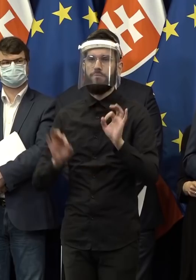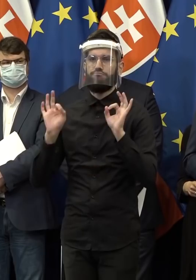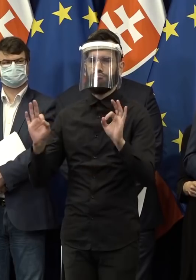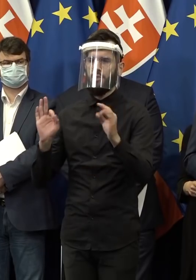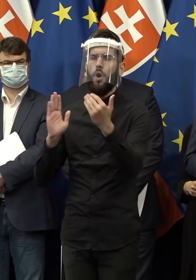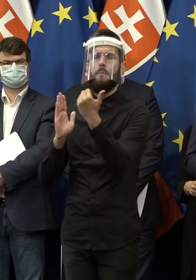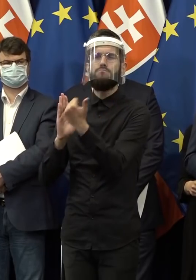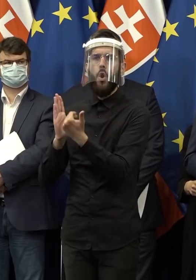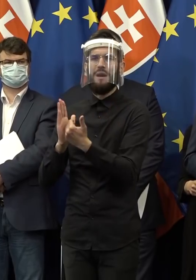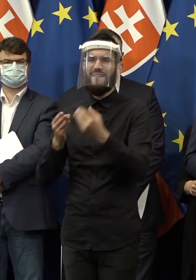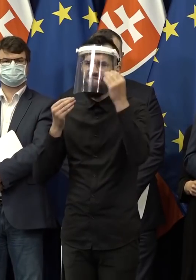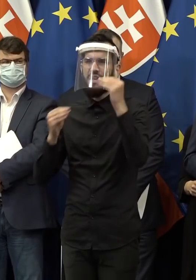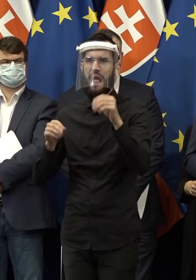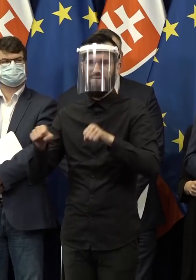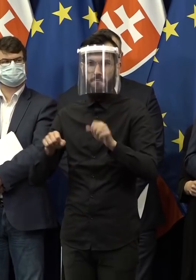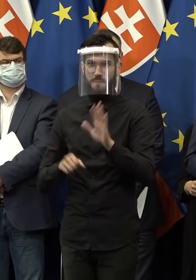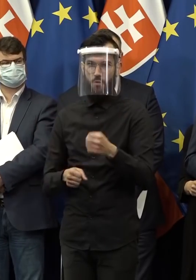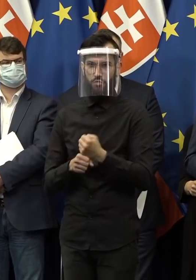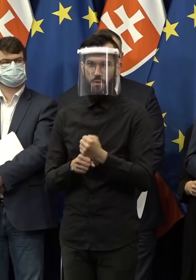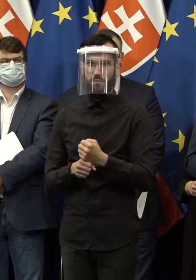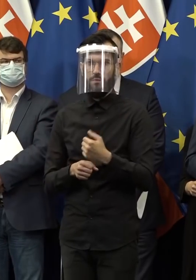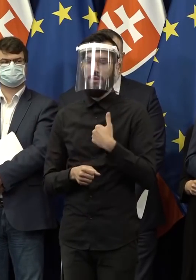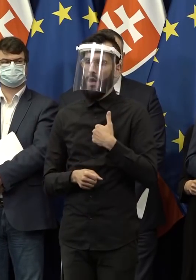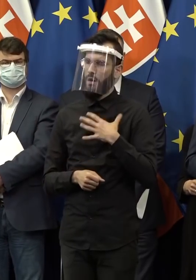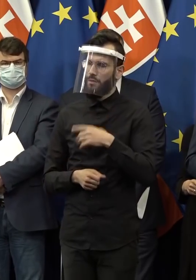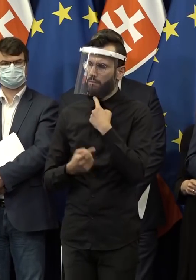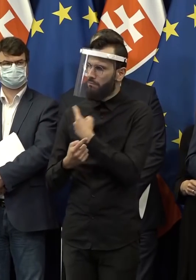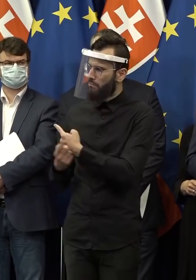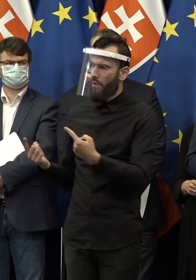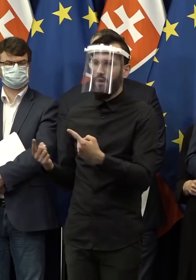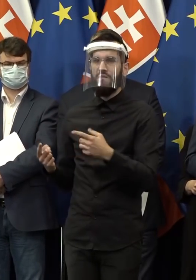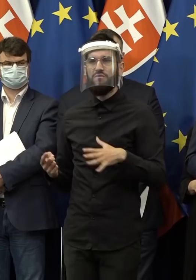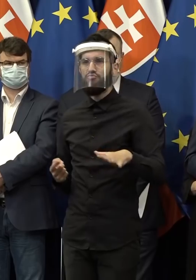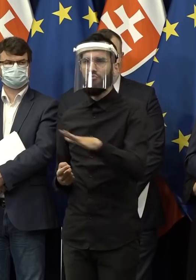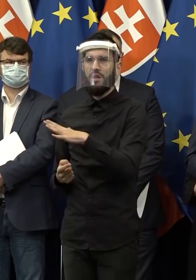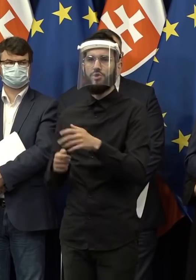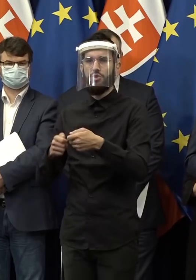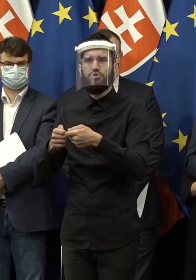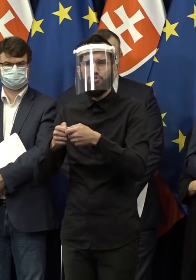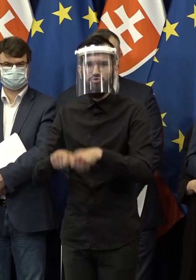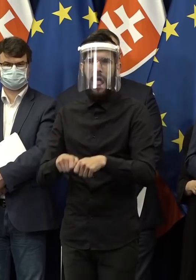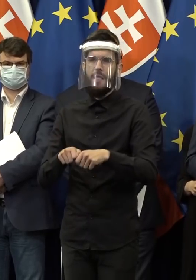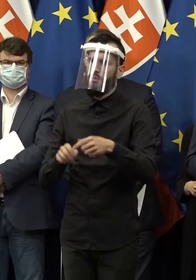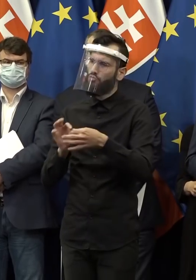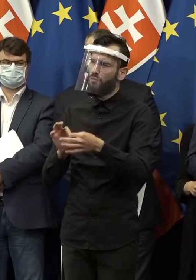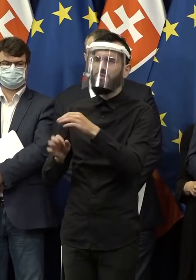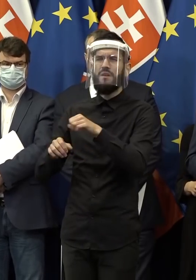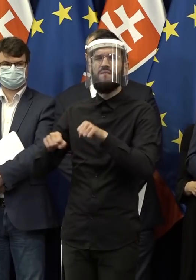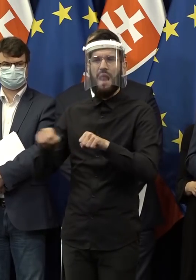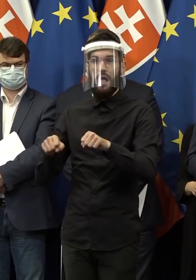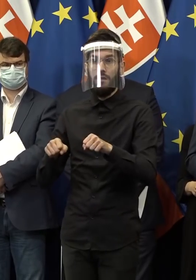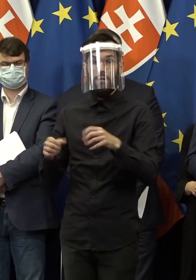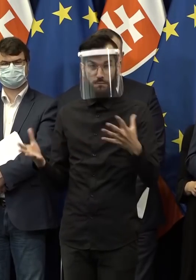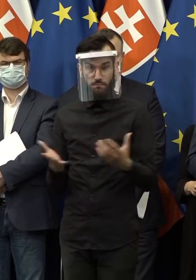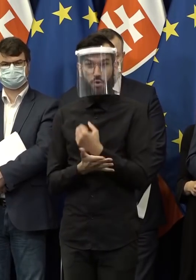vlády. A ja musím povedať, že táto vláda chcem všetkým predstaviteľom a členom tejto vlády poďakovať, lebo okrem toho, že